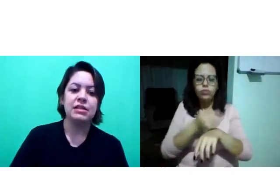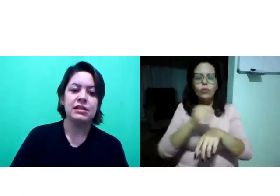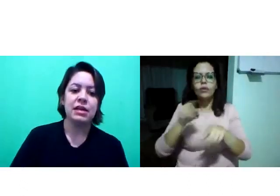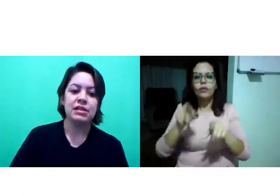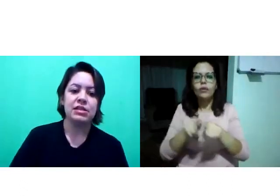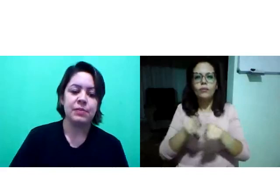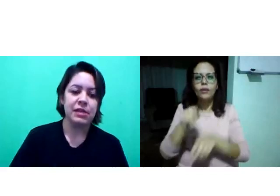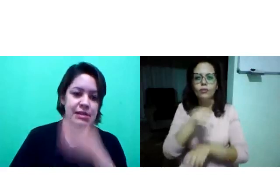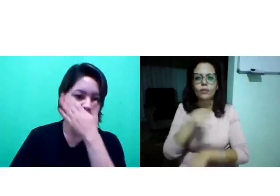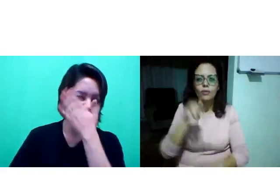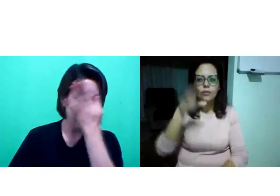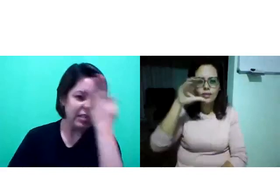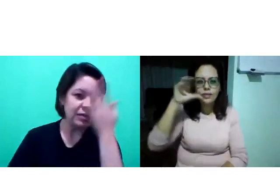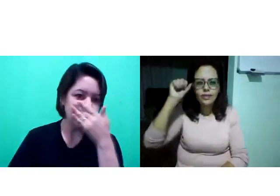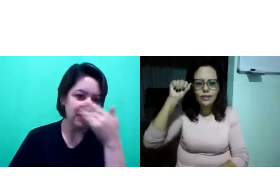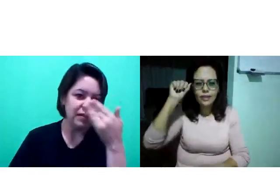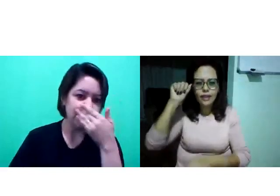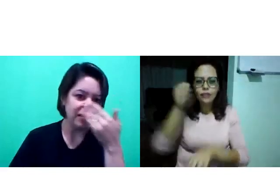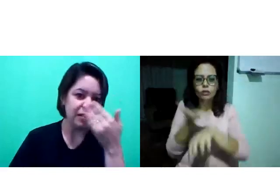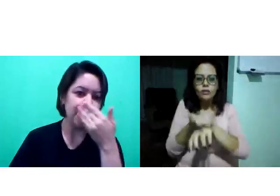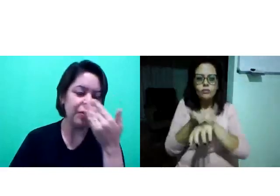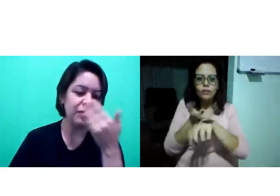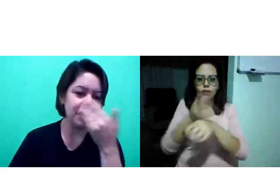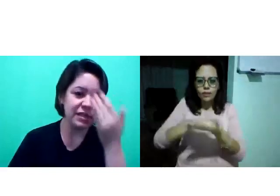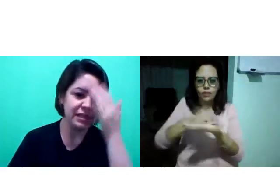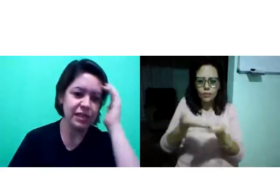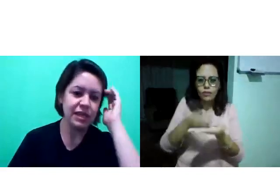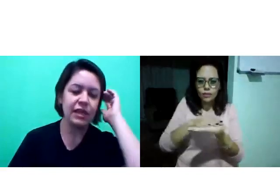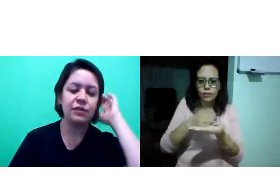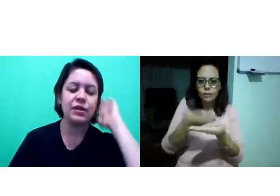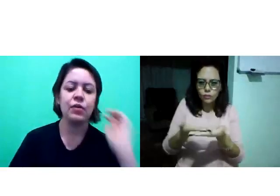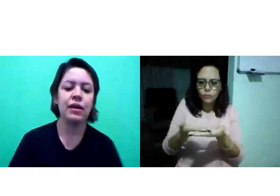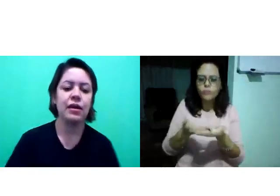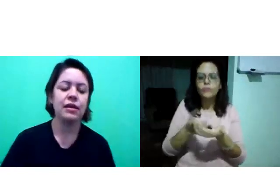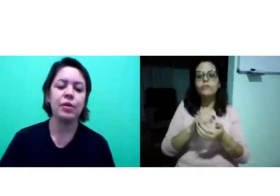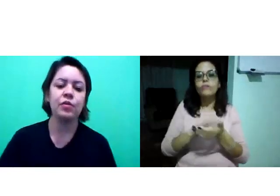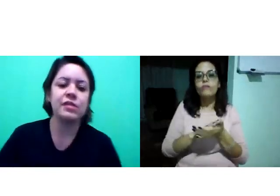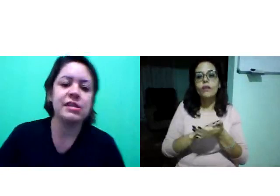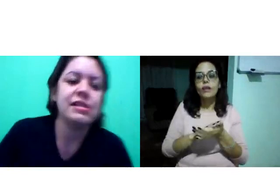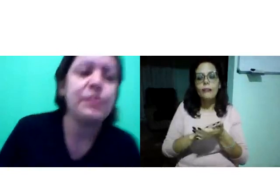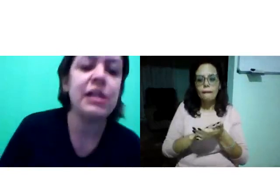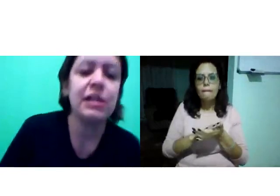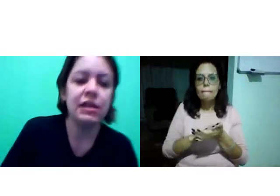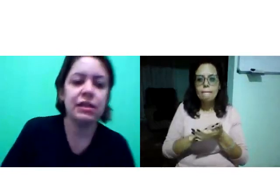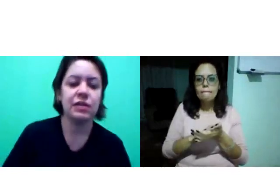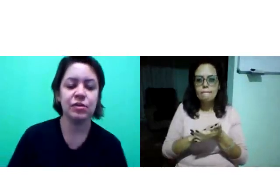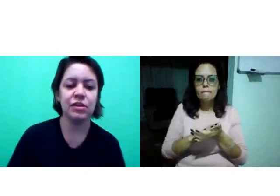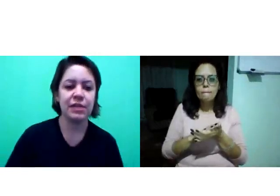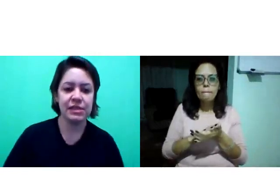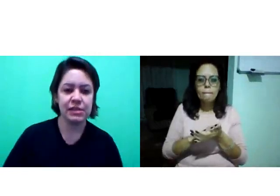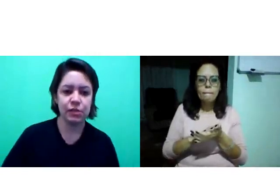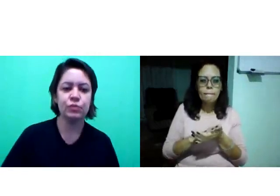seguintes, né? Das disciplinas de livros. Também a professora Cecília, que trabalhou com vocês a disciplina de